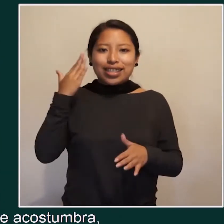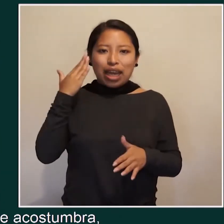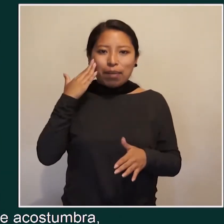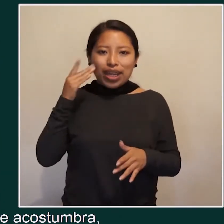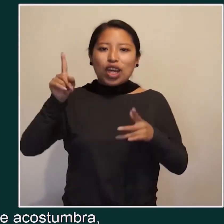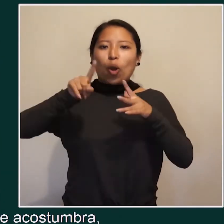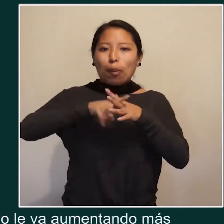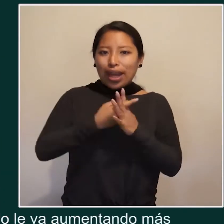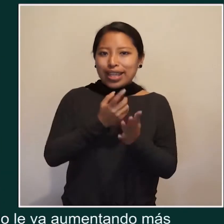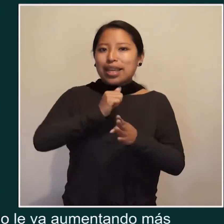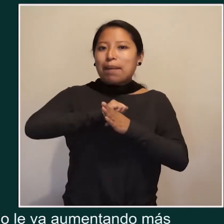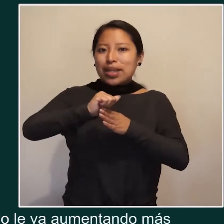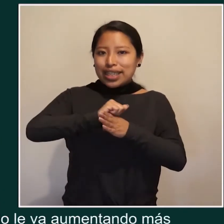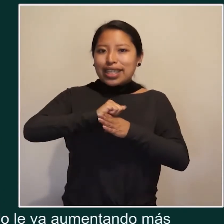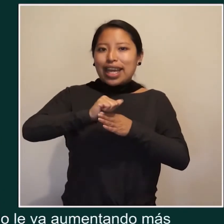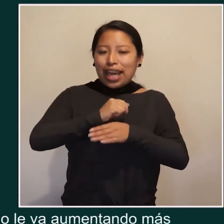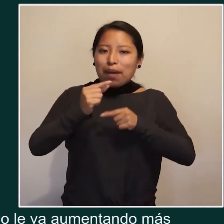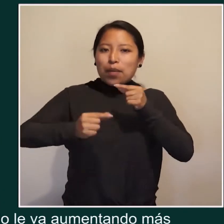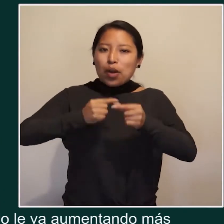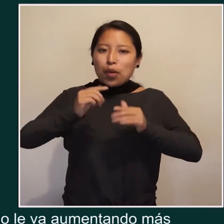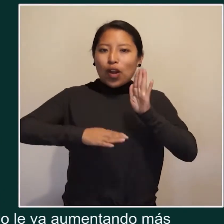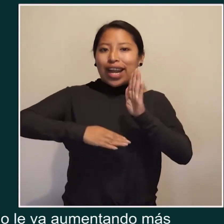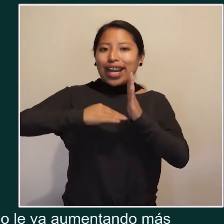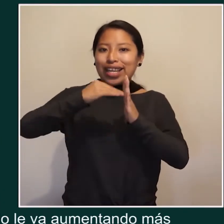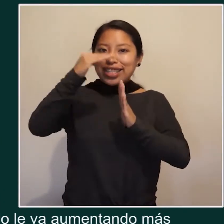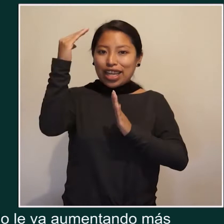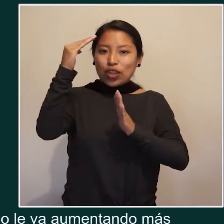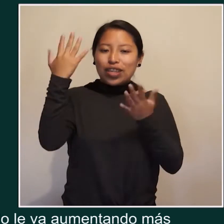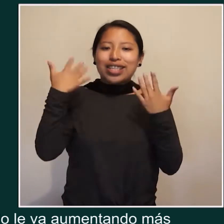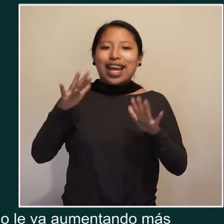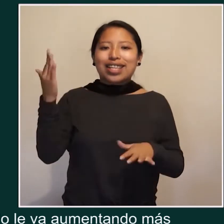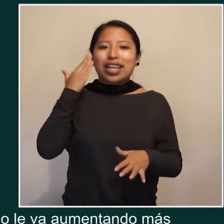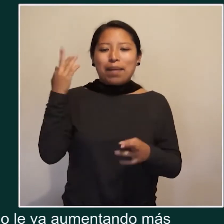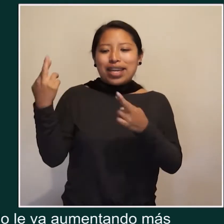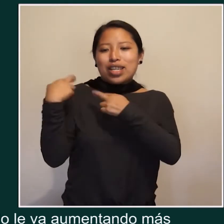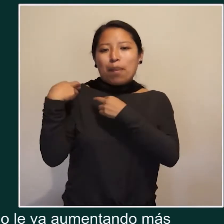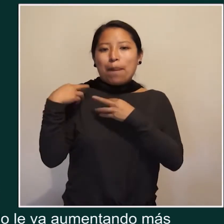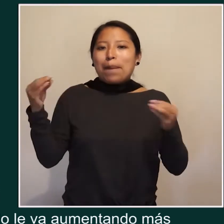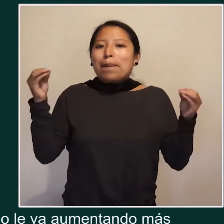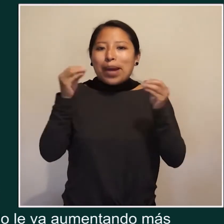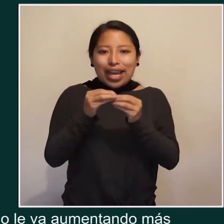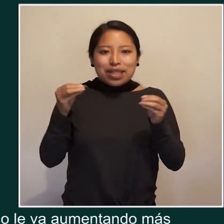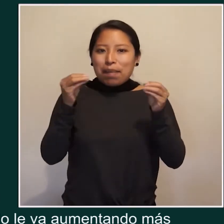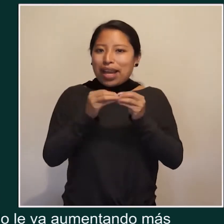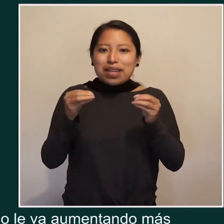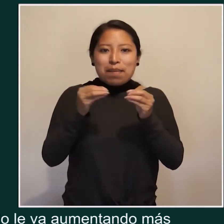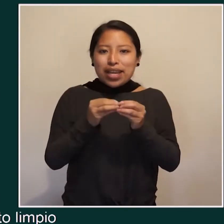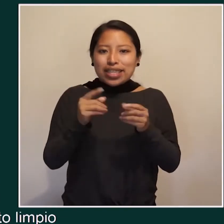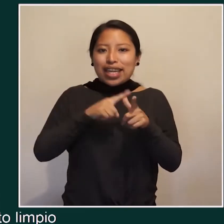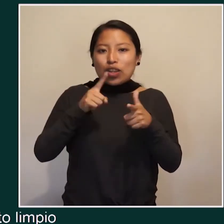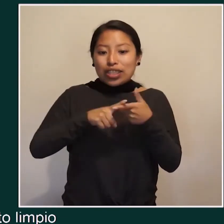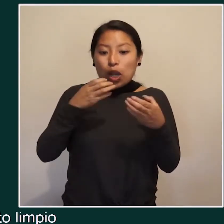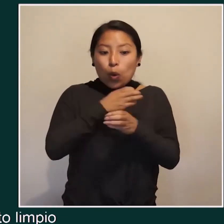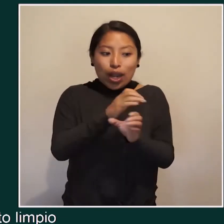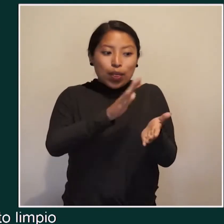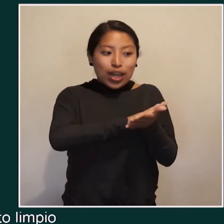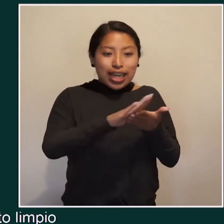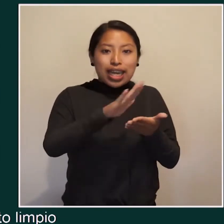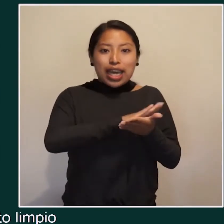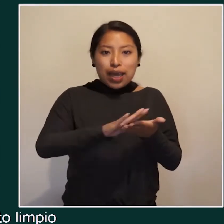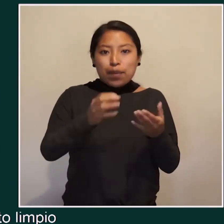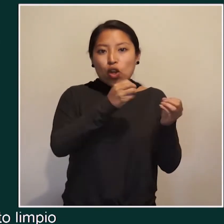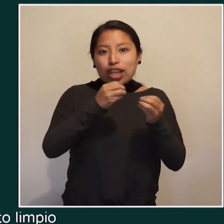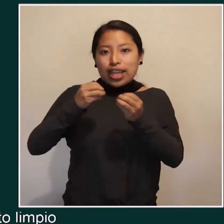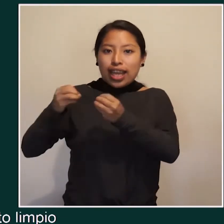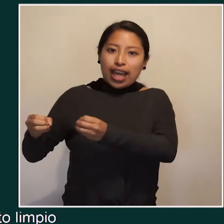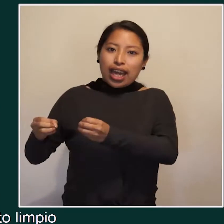ya sabe que tiene un deber. A medida que va creciendo, ya le aumentan más responsabilidades, donde ya debe tener el cuarto limpio también